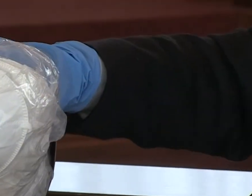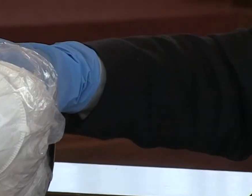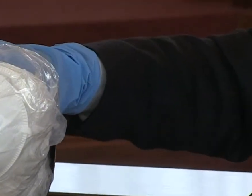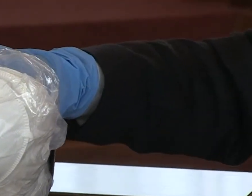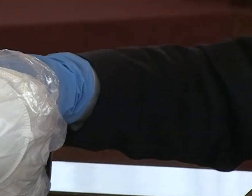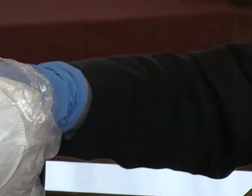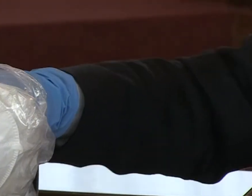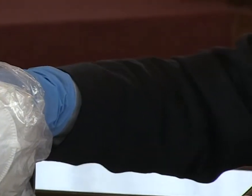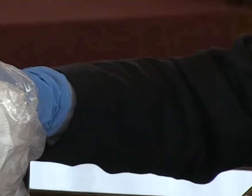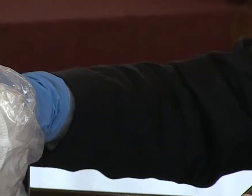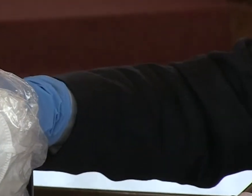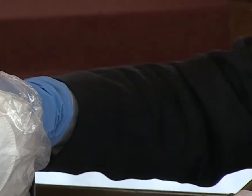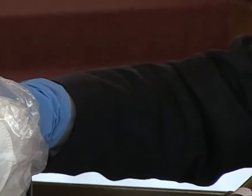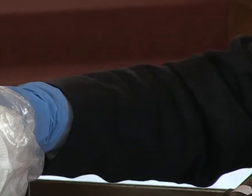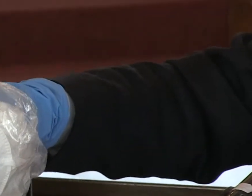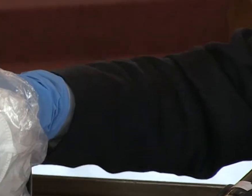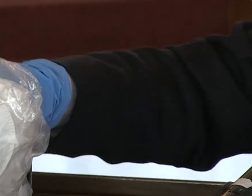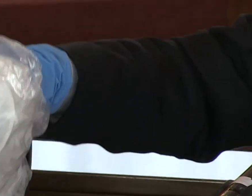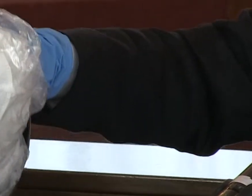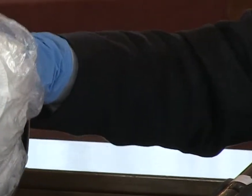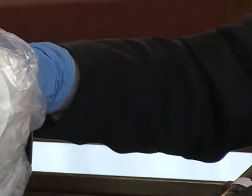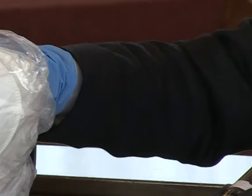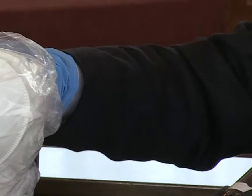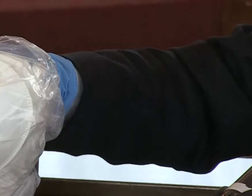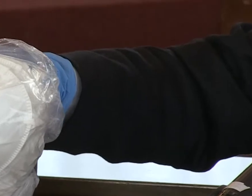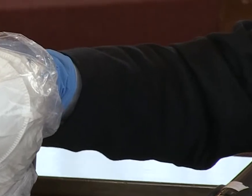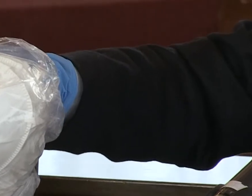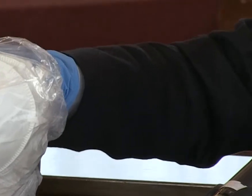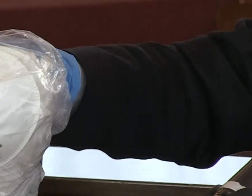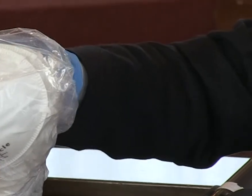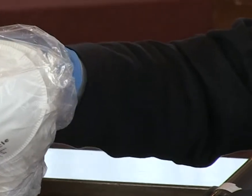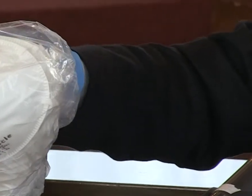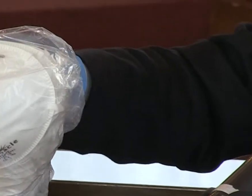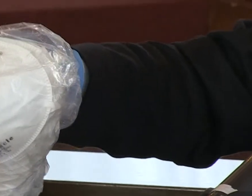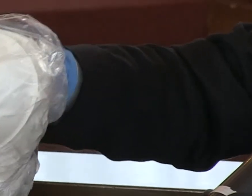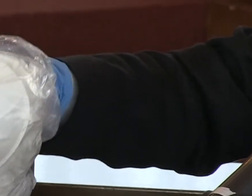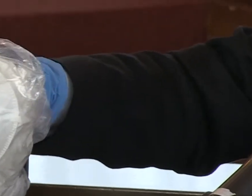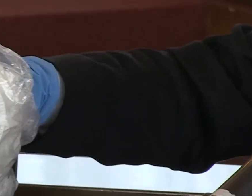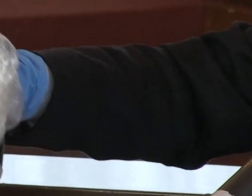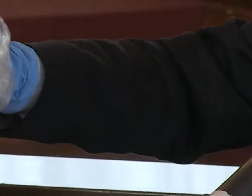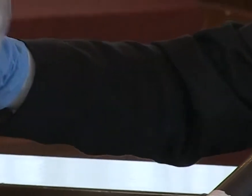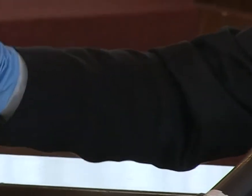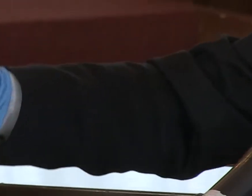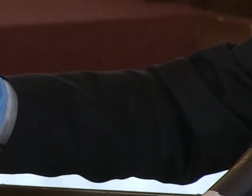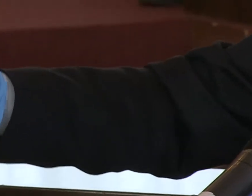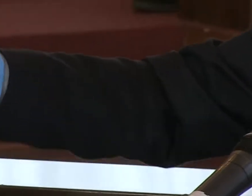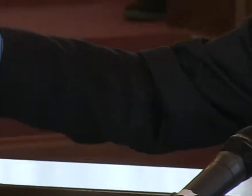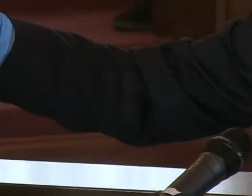Pescara e attraverso la distribuzione prevista per tutte le ASL e per tutti i presidi sanitari verranno equamente